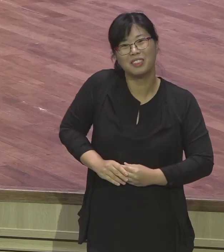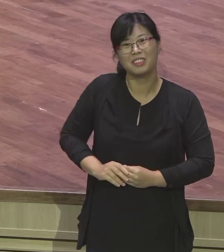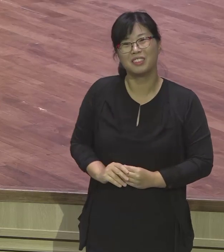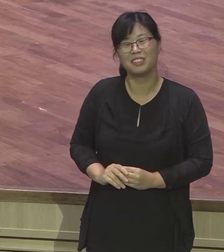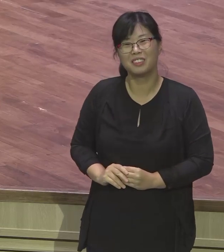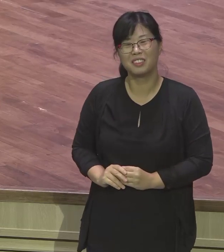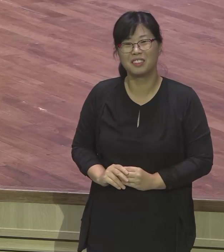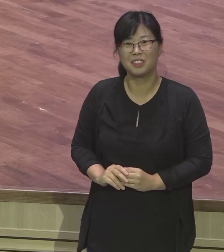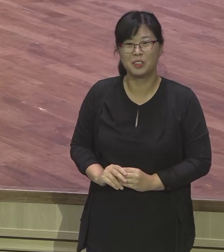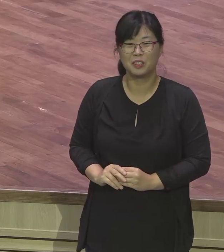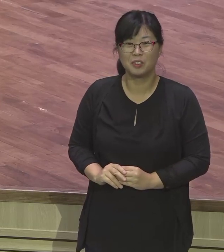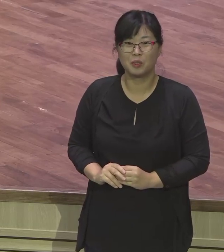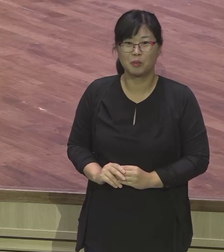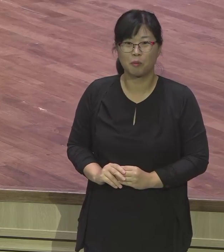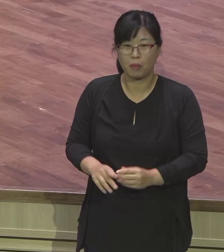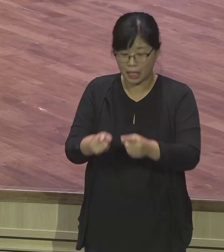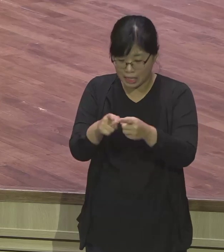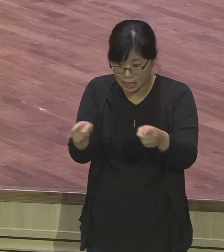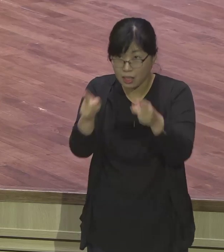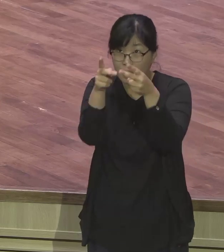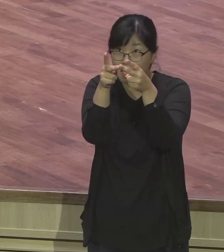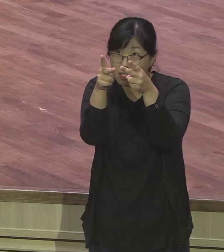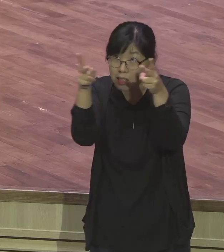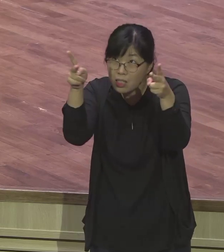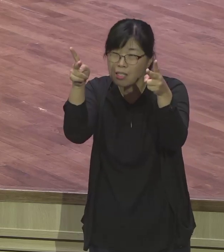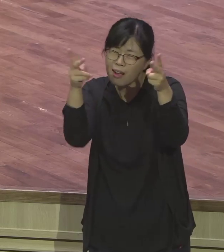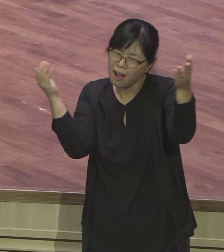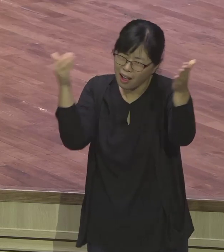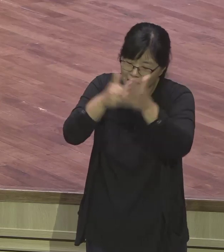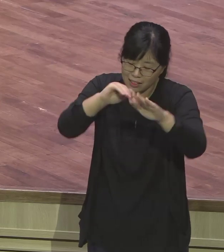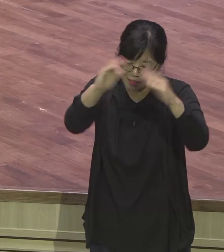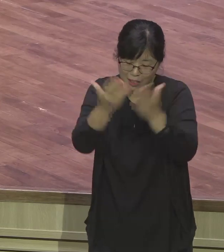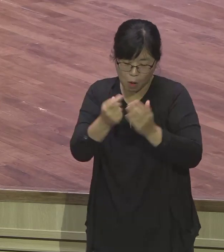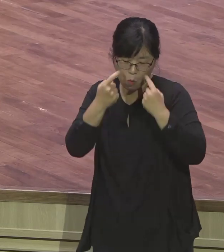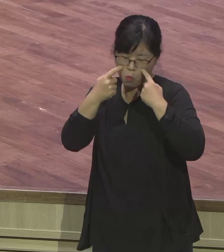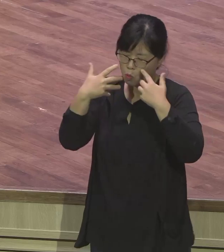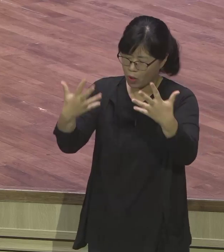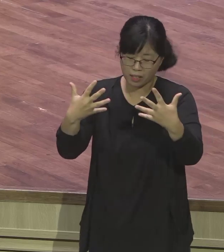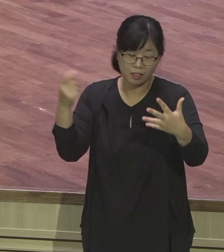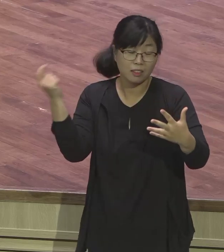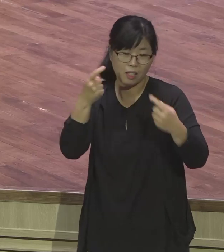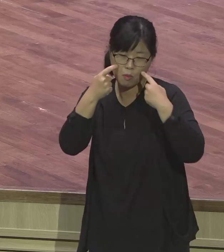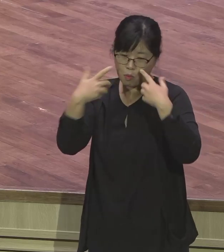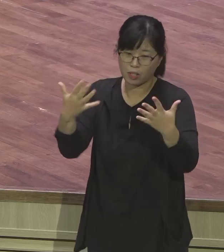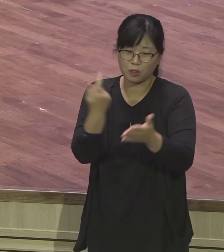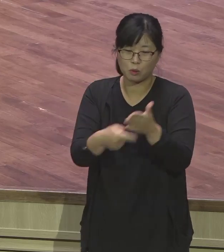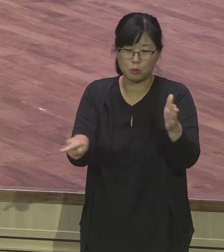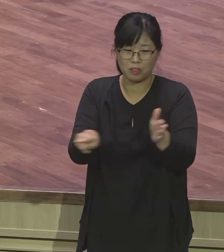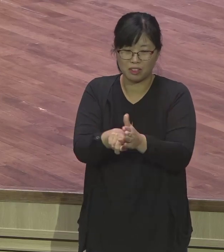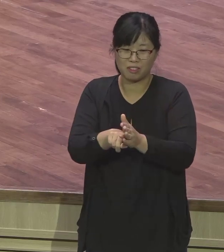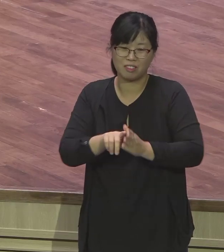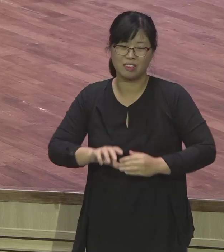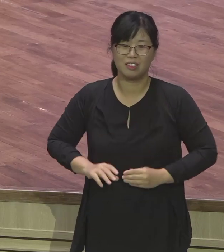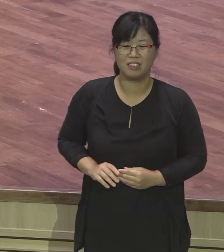의외도 소리가 안 들리니까, 좀 크게 드세요. 소리. 요즘 세상이 말이 복잡해서,